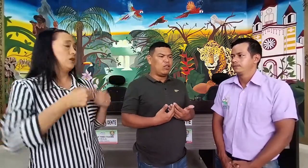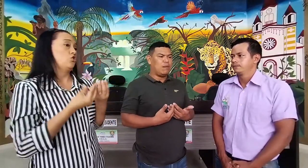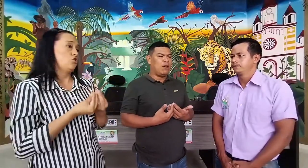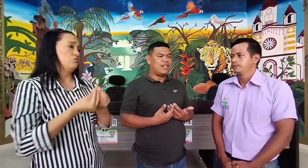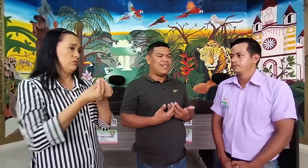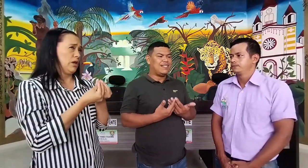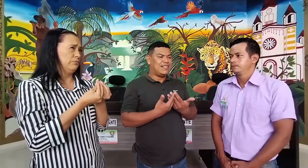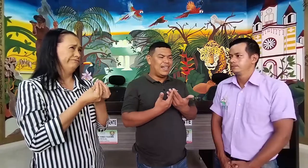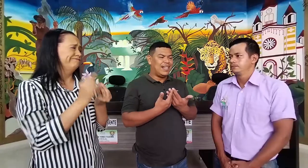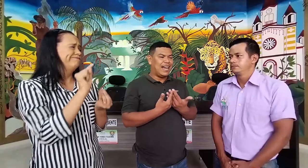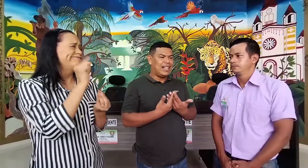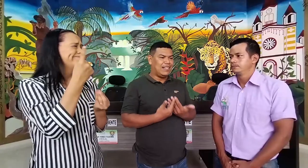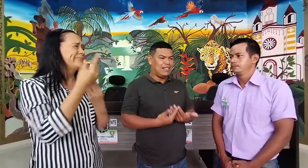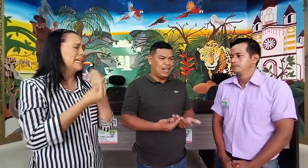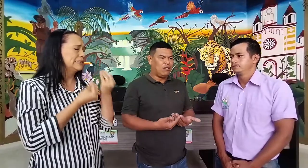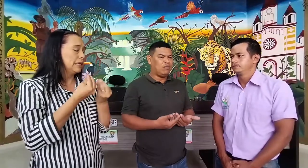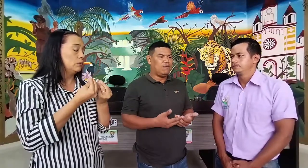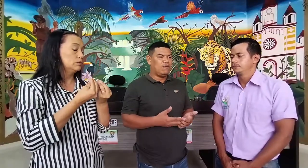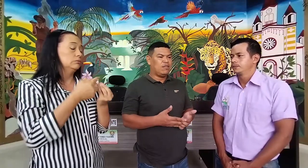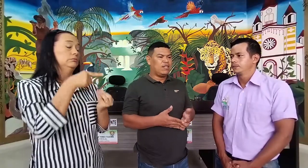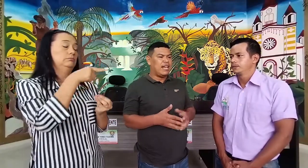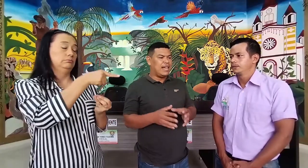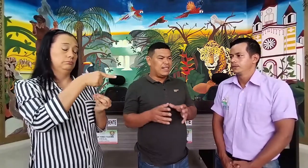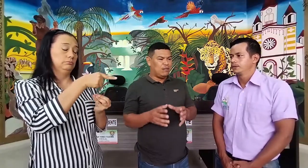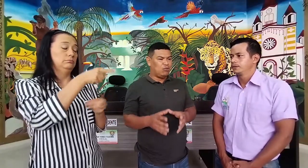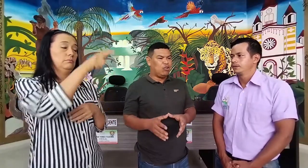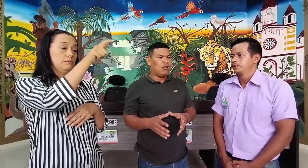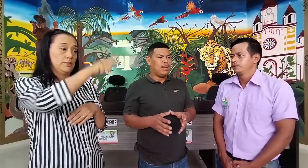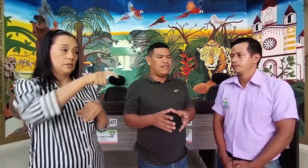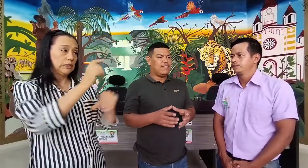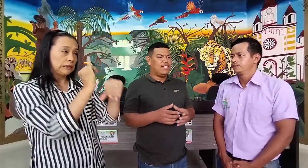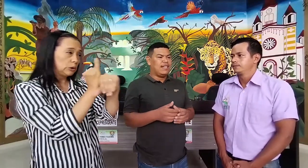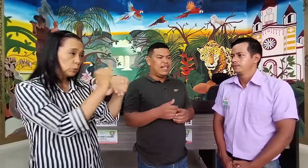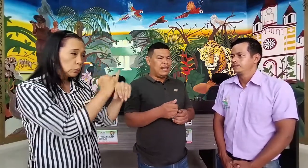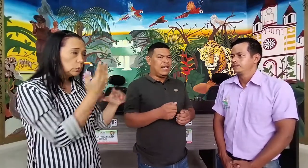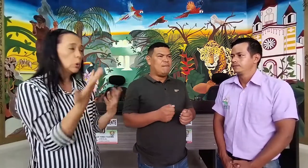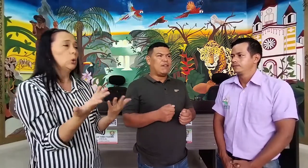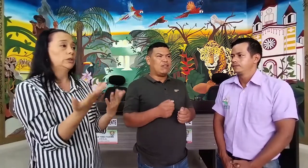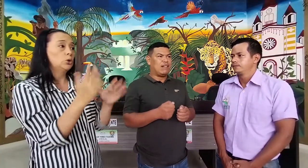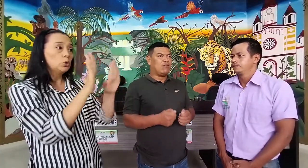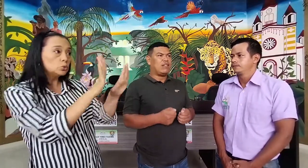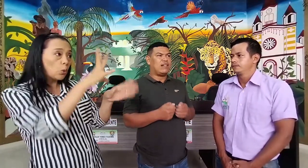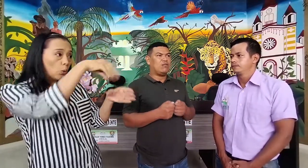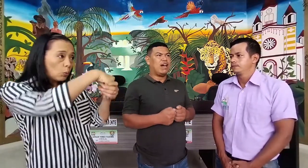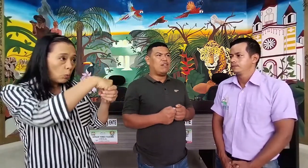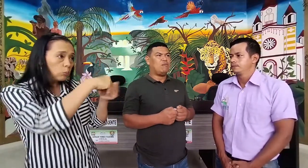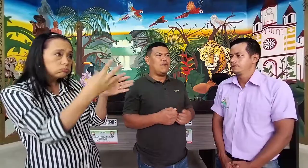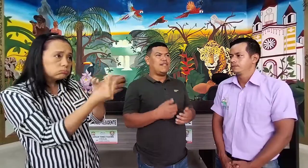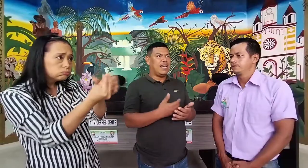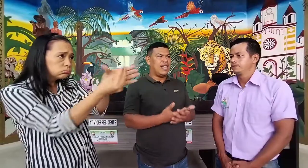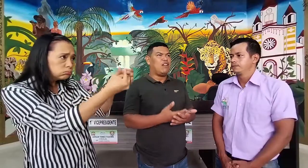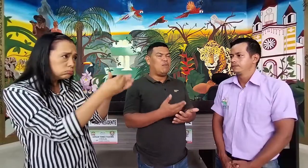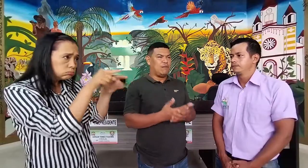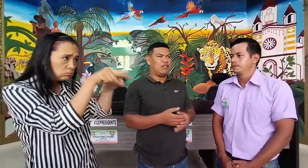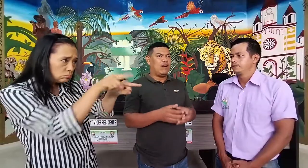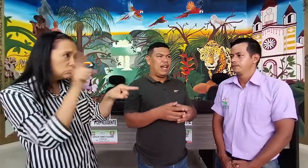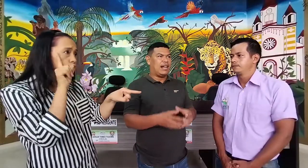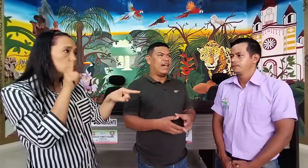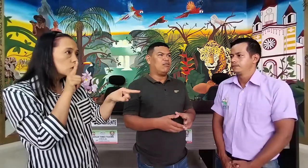debemos hacer es seguir garantizando que las instituciones que tienen personas sordas a su cargo, pues tengan los profesionales a cargo.